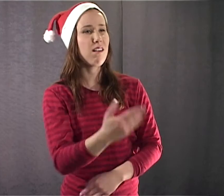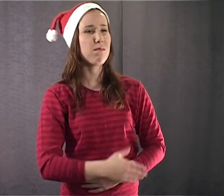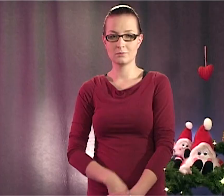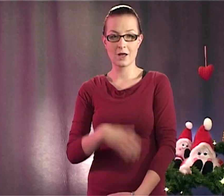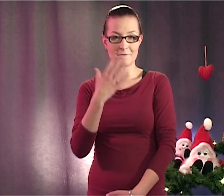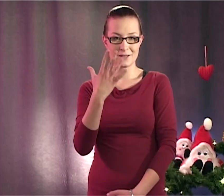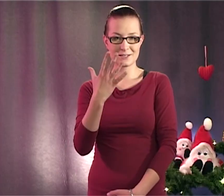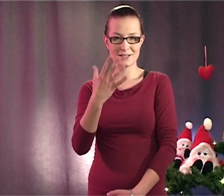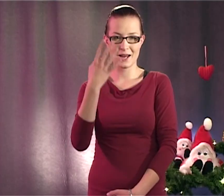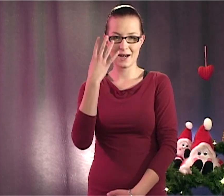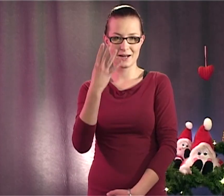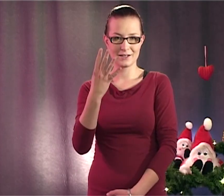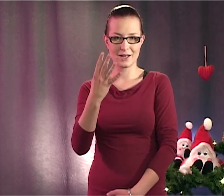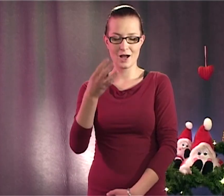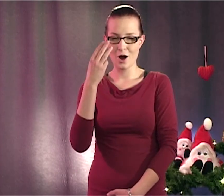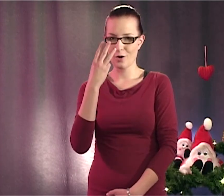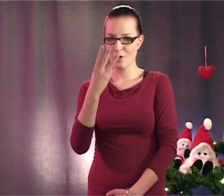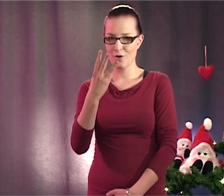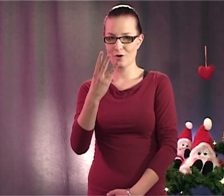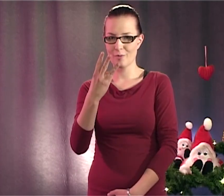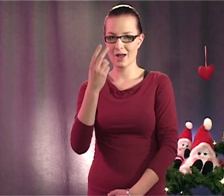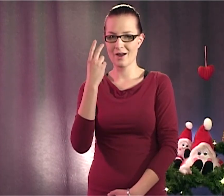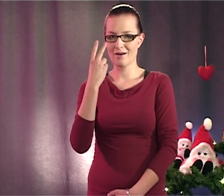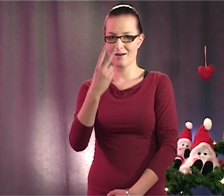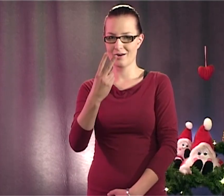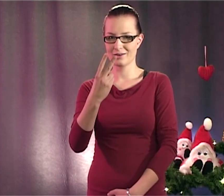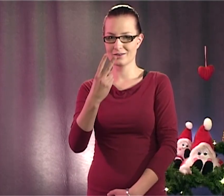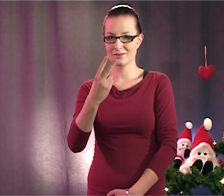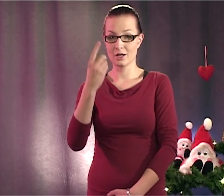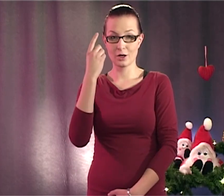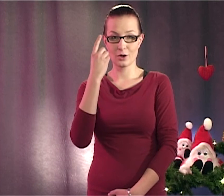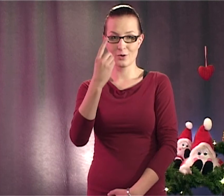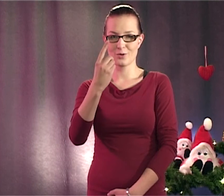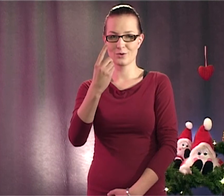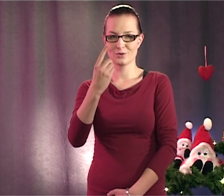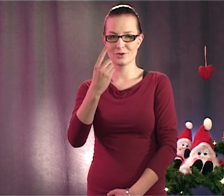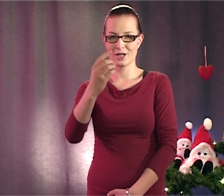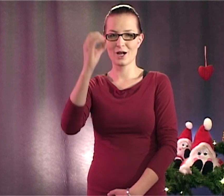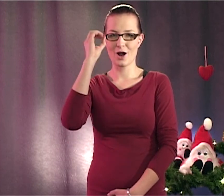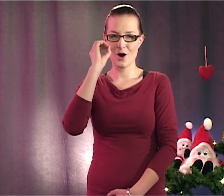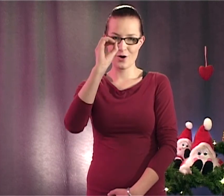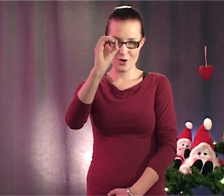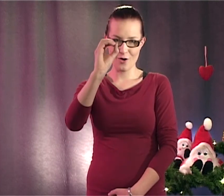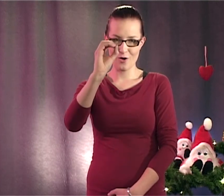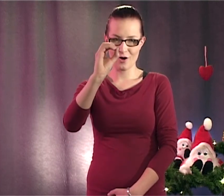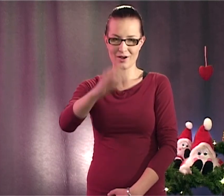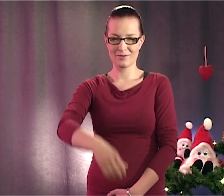Viisi, neljä, kolme, kaksi, yksi ja nolla,